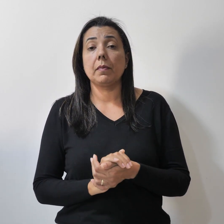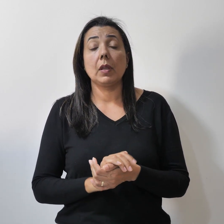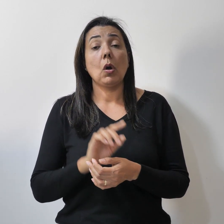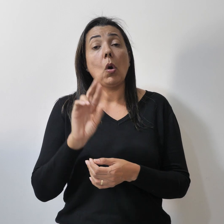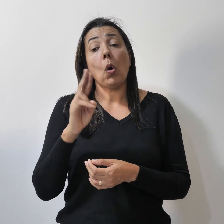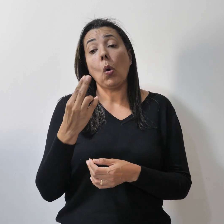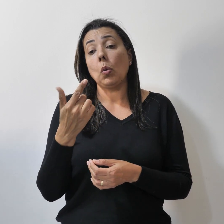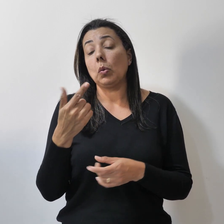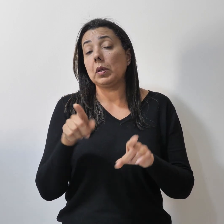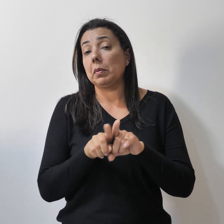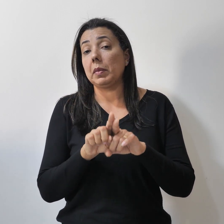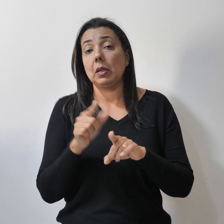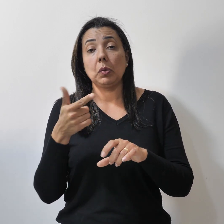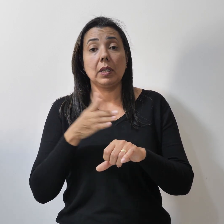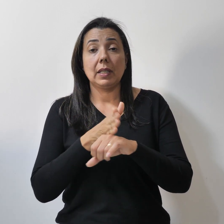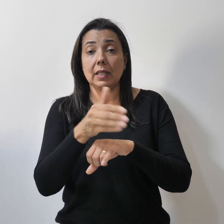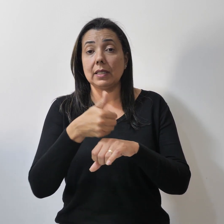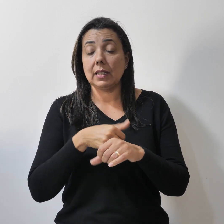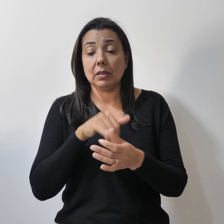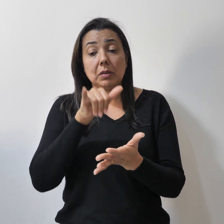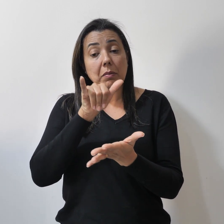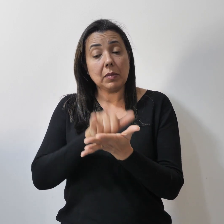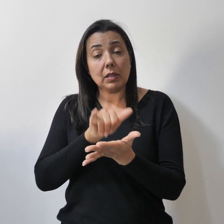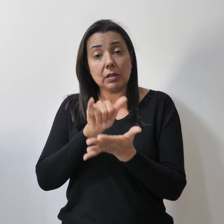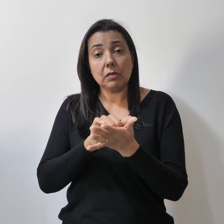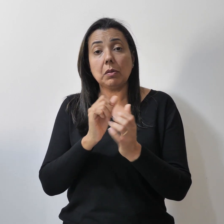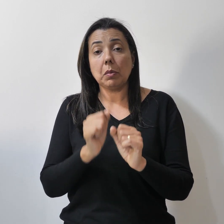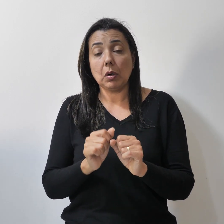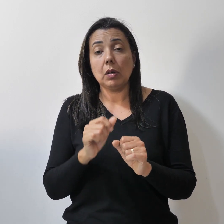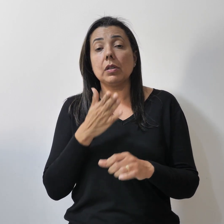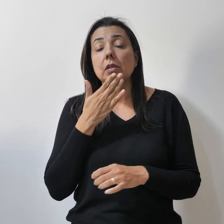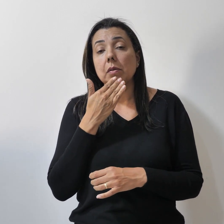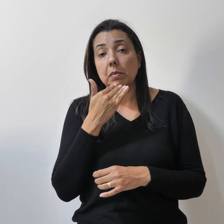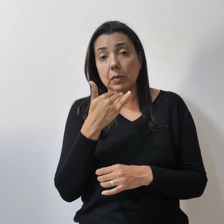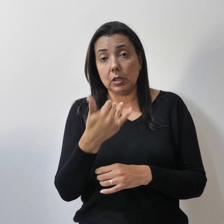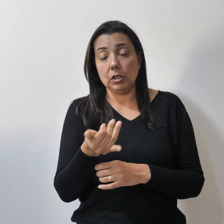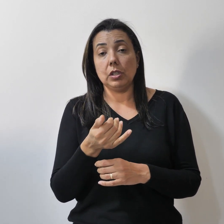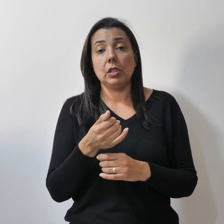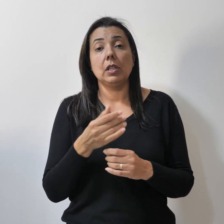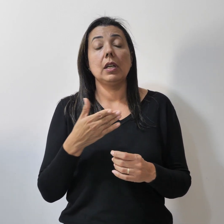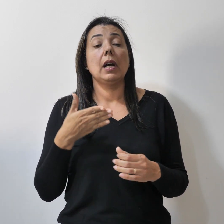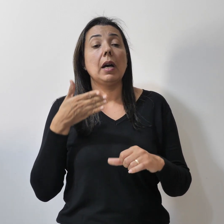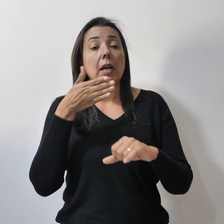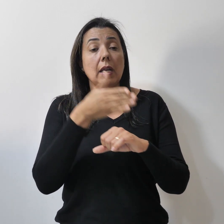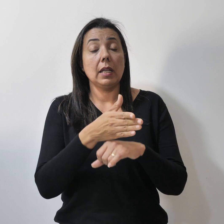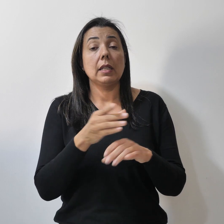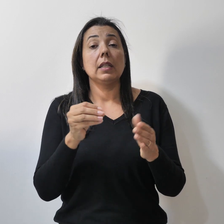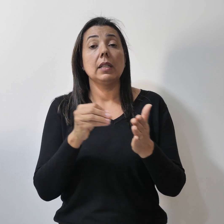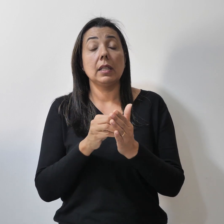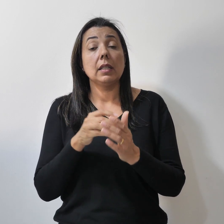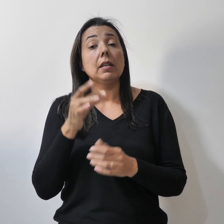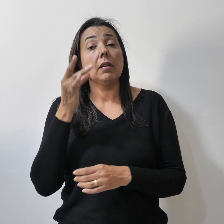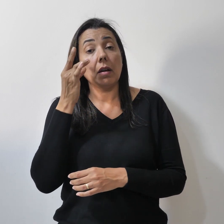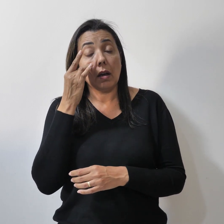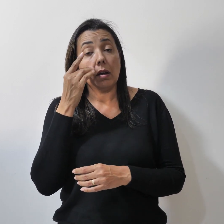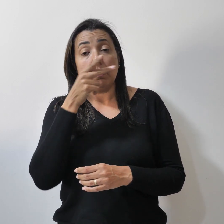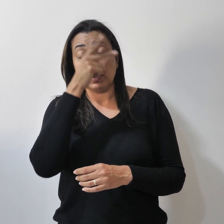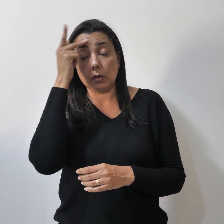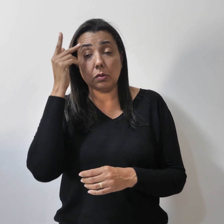tenham acesso ao aplicativo, podem solicitar a visita domiciliar para fazer a prova de vida.